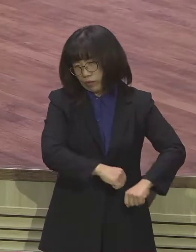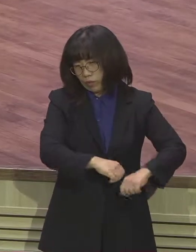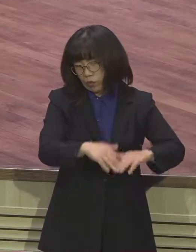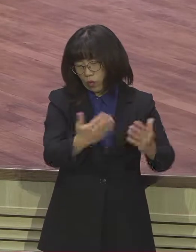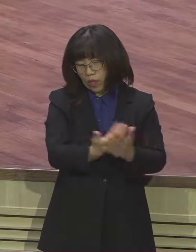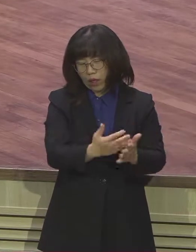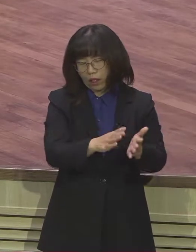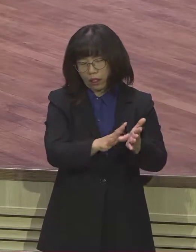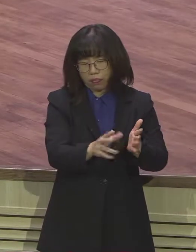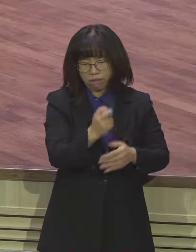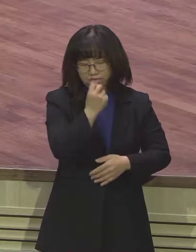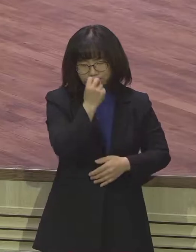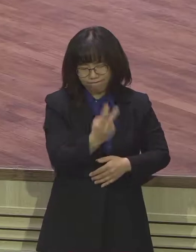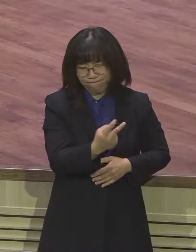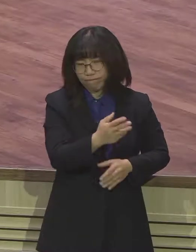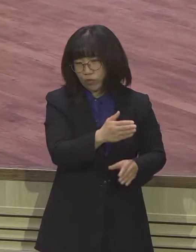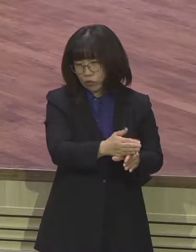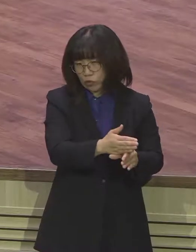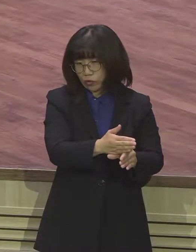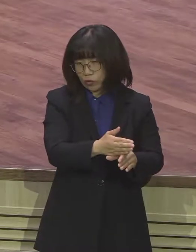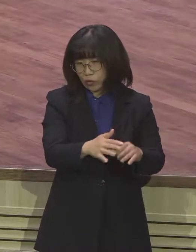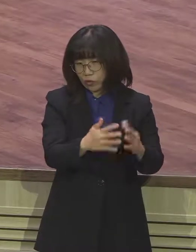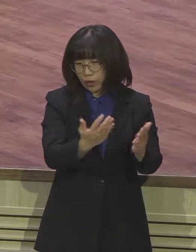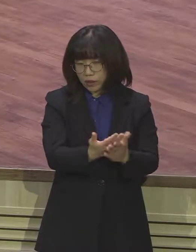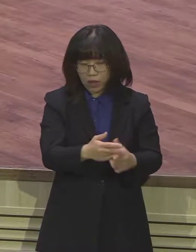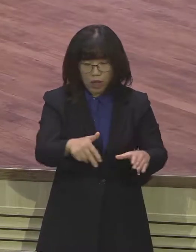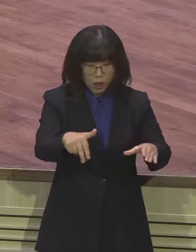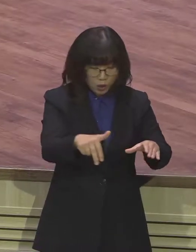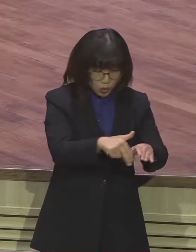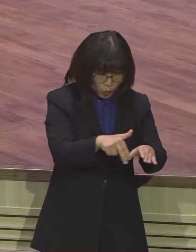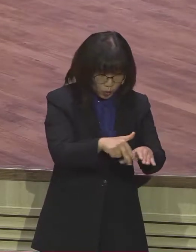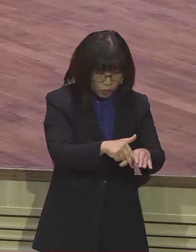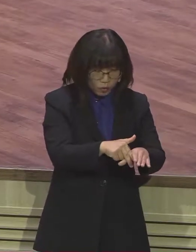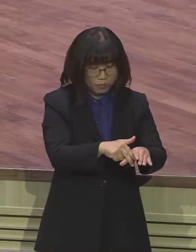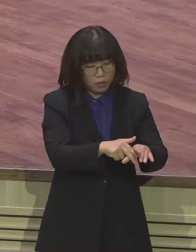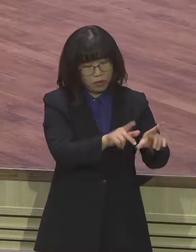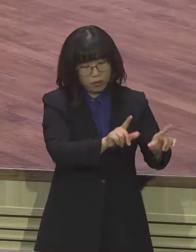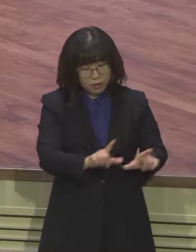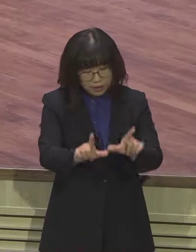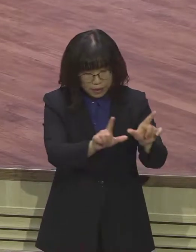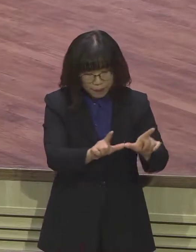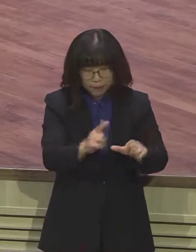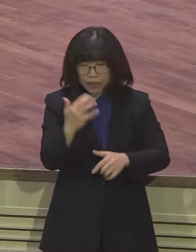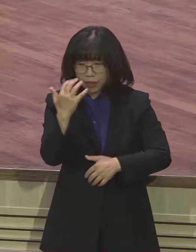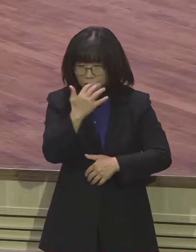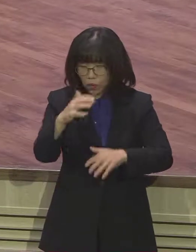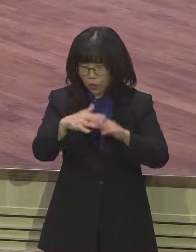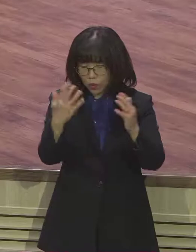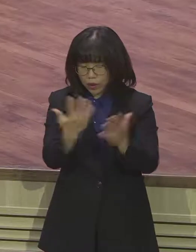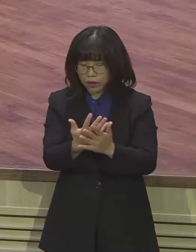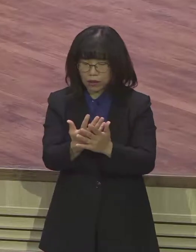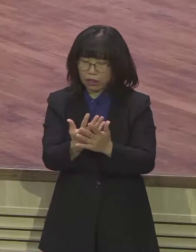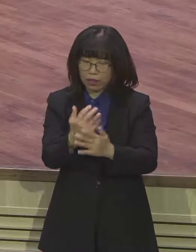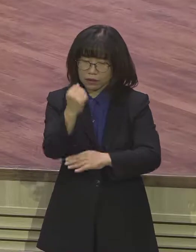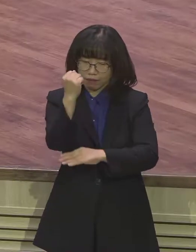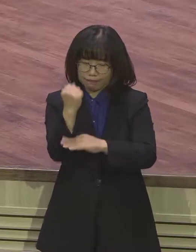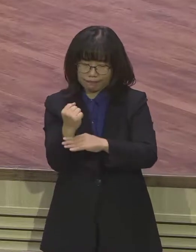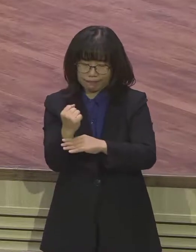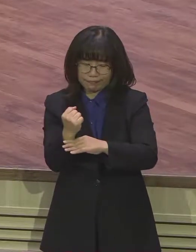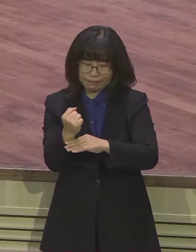종교적으로 도덕적으로 인격적으로 영적인 모든 수준들이 너무 많이 기울어져 있기 때문에 이제는 싹